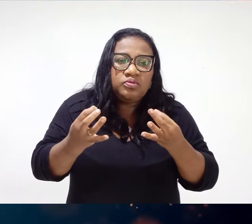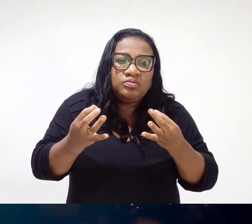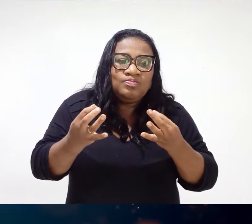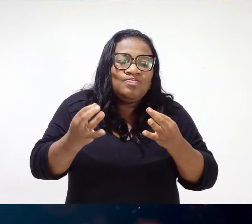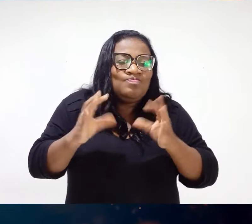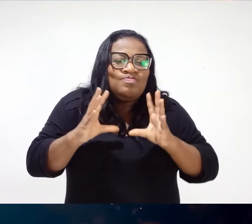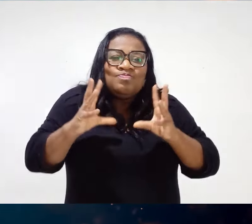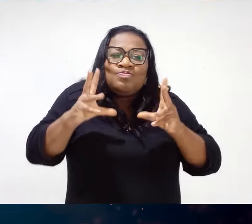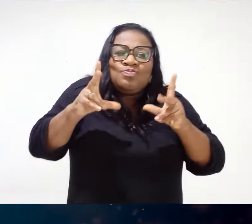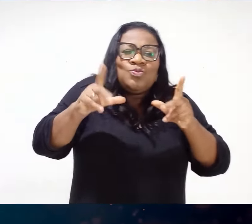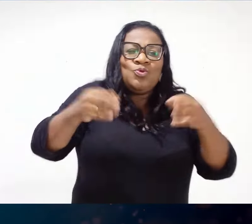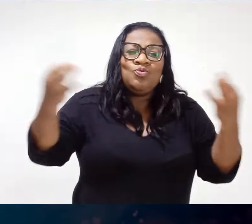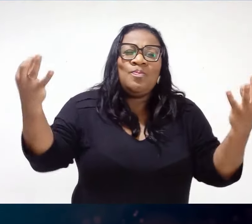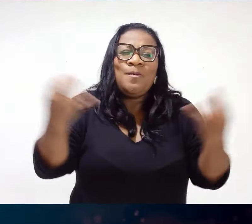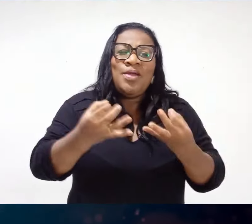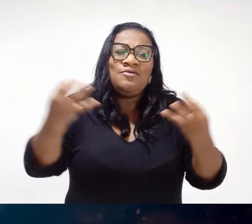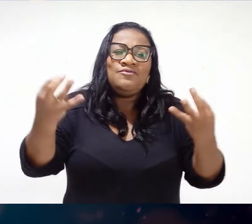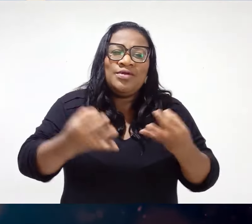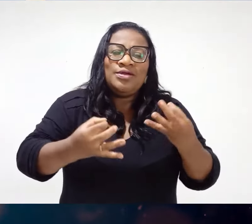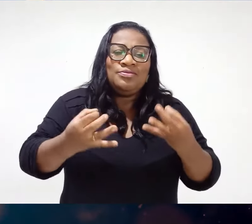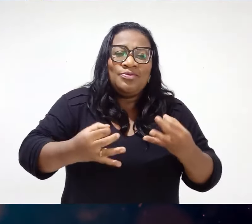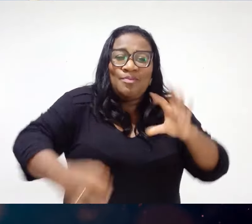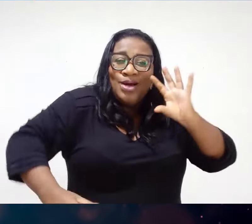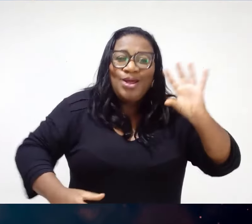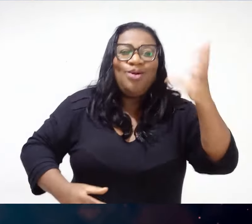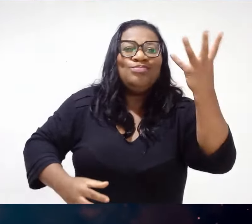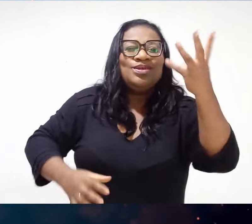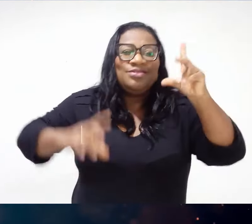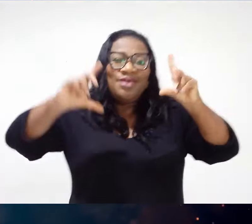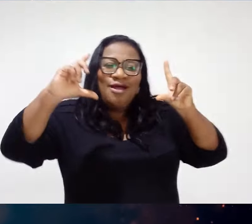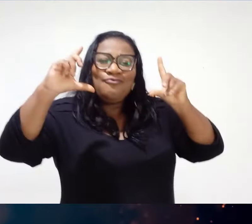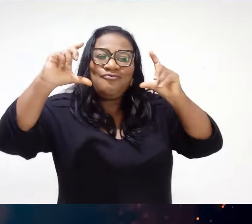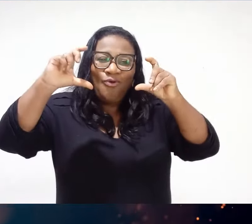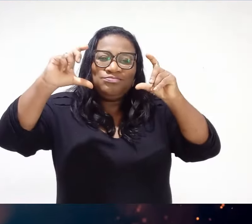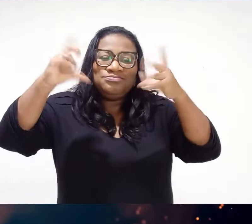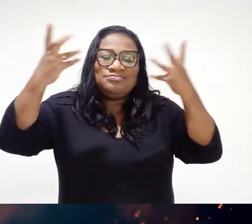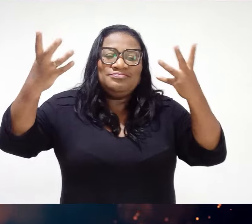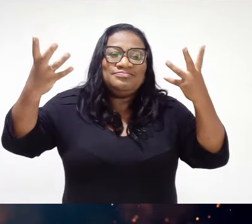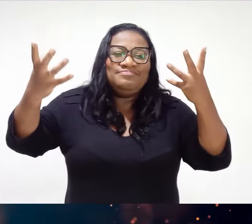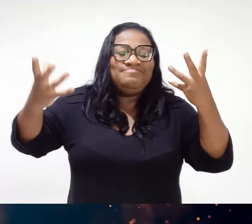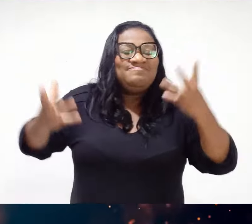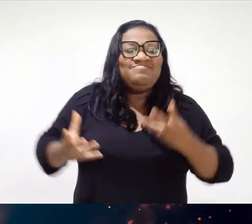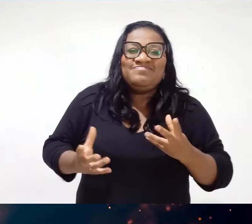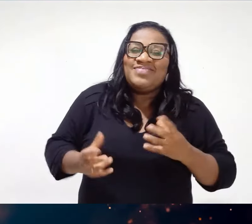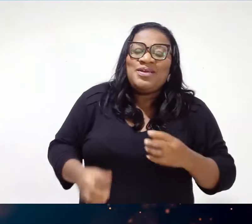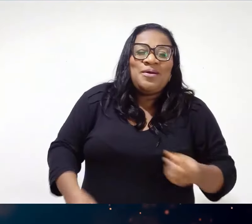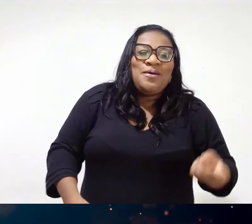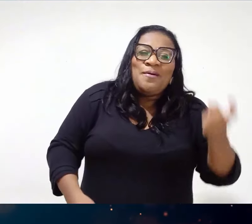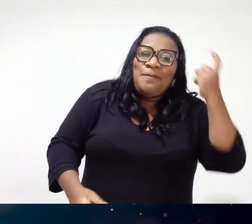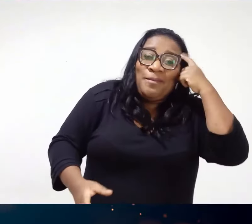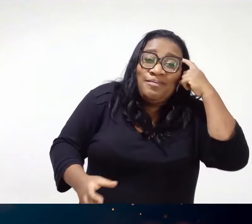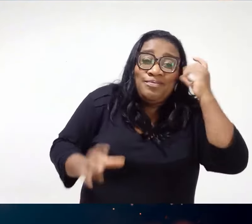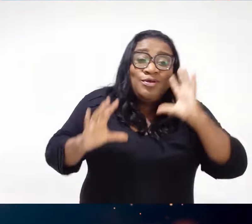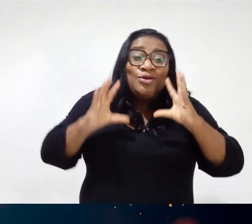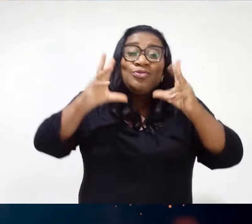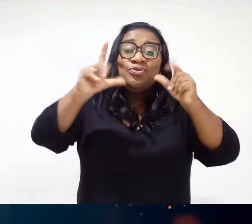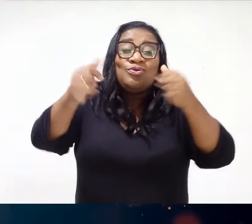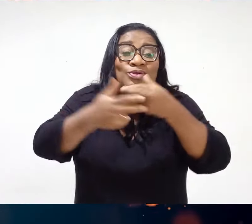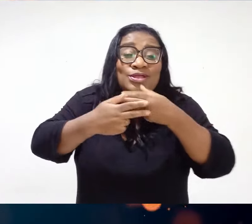Contribuindo Para que esse momento Acontecesse Ô, irmão Todas as coisas Cooperam